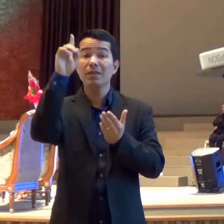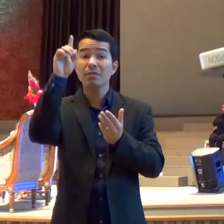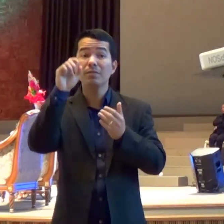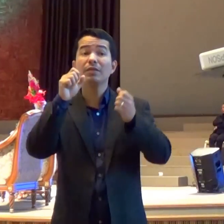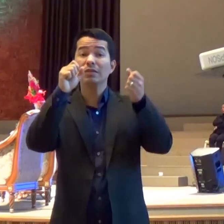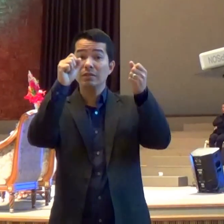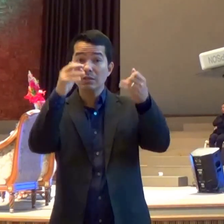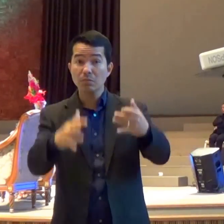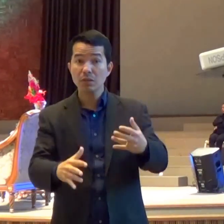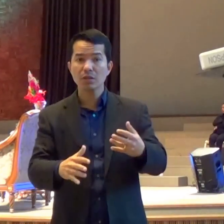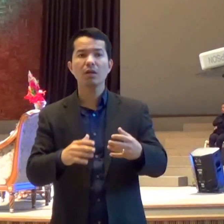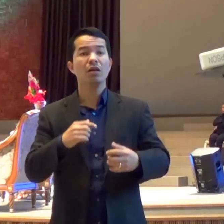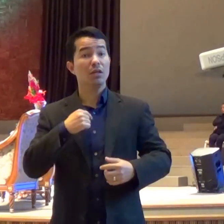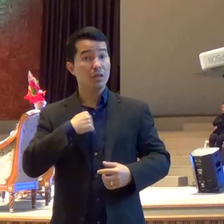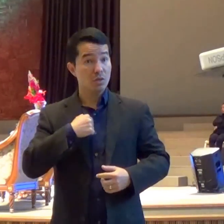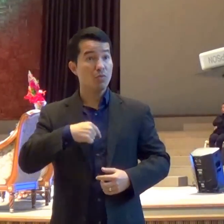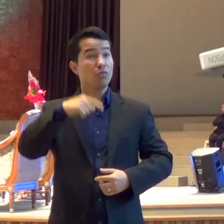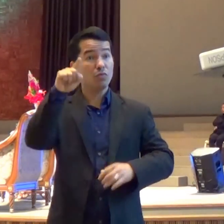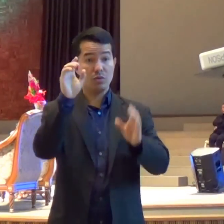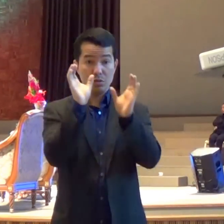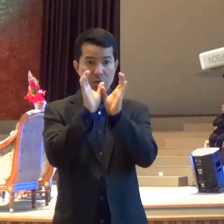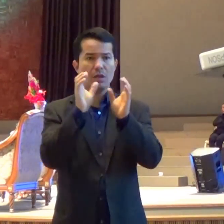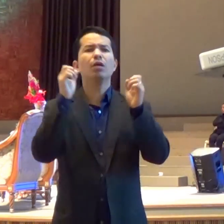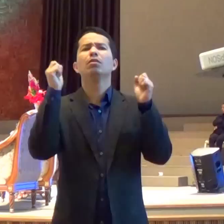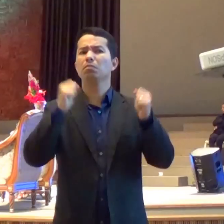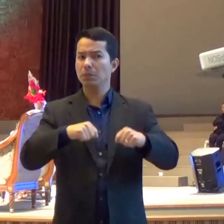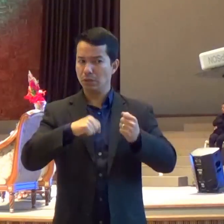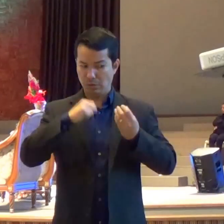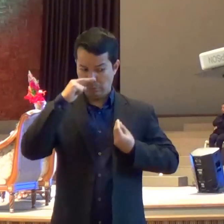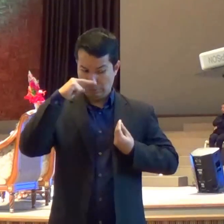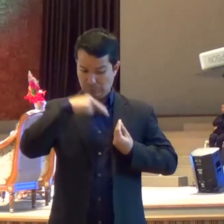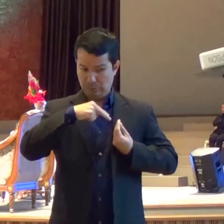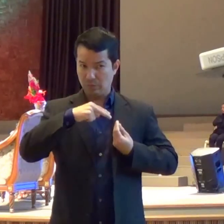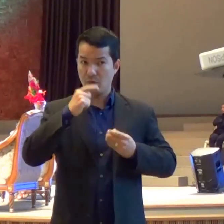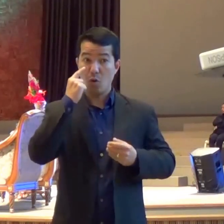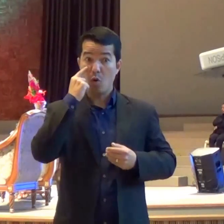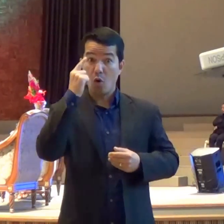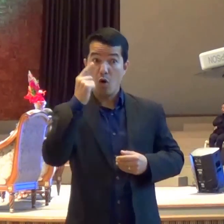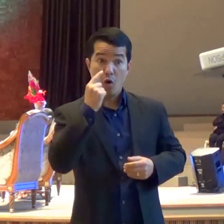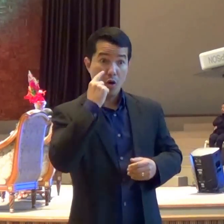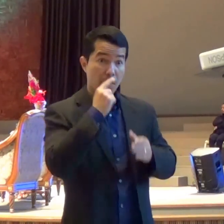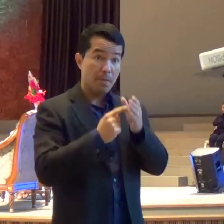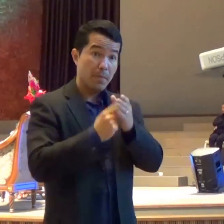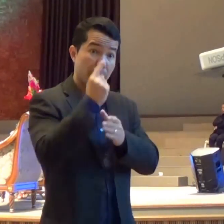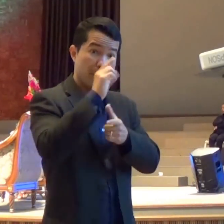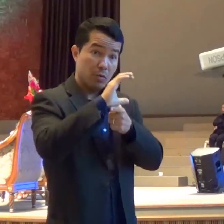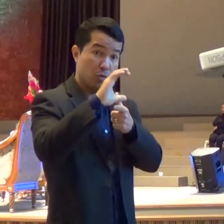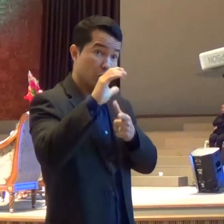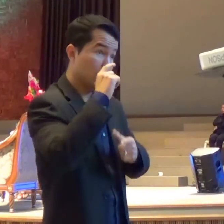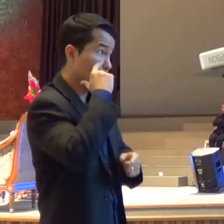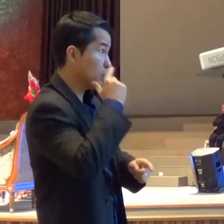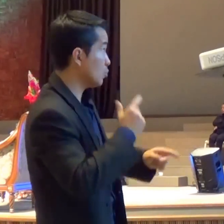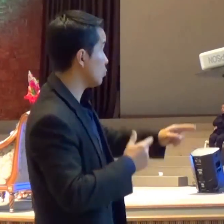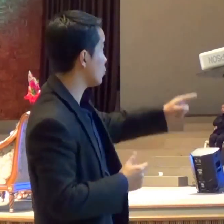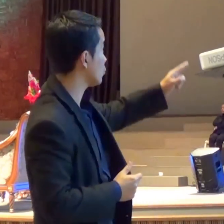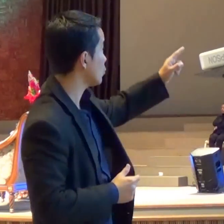autoexaminar Olha só O que a Bíblia diz Em 1 Coríntios Capítulo 11 Verso 28